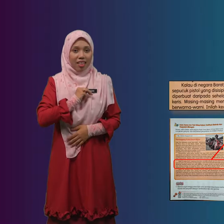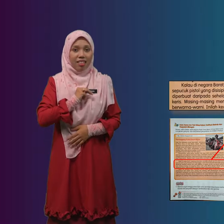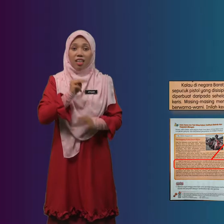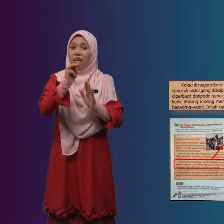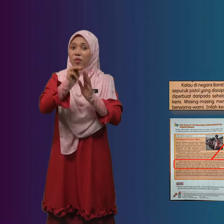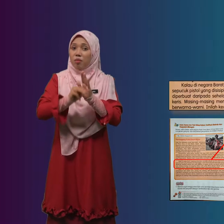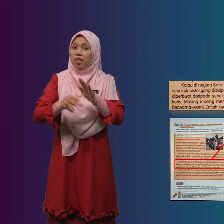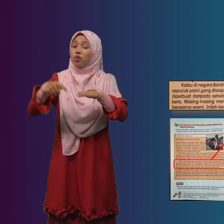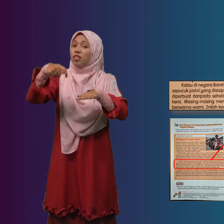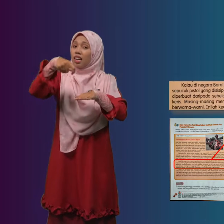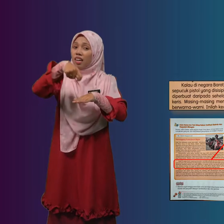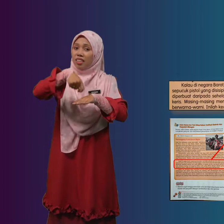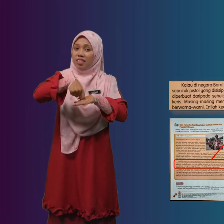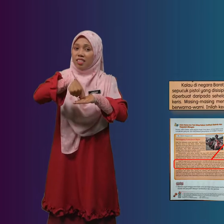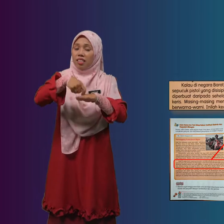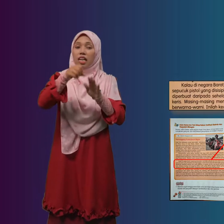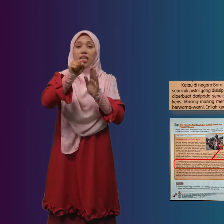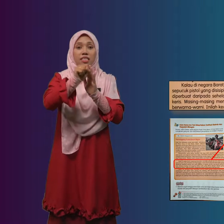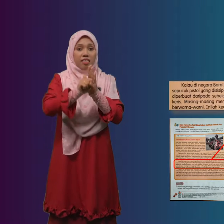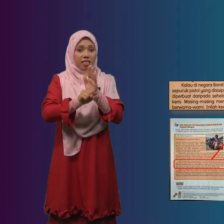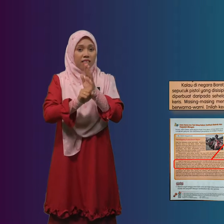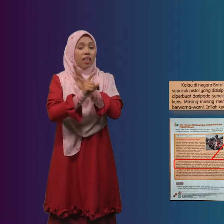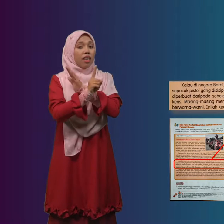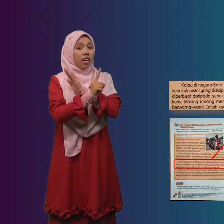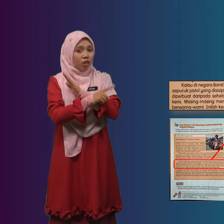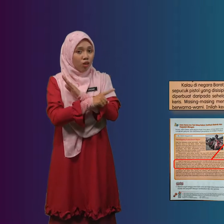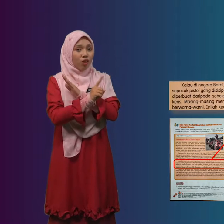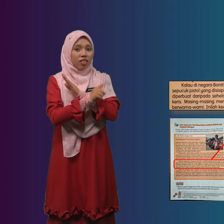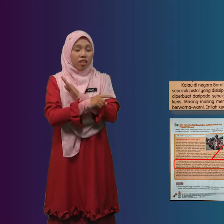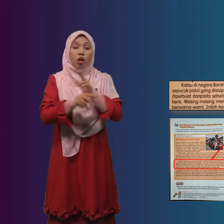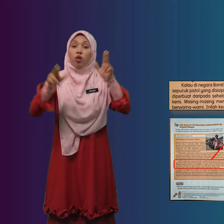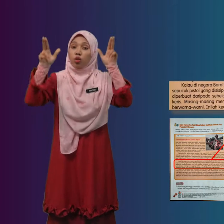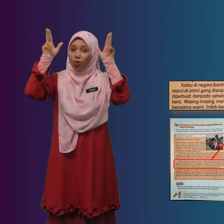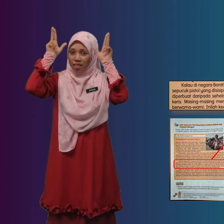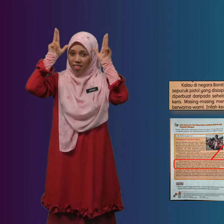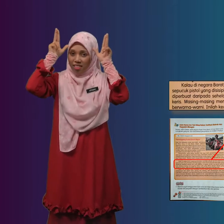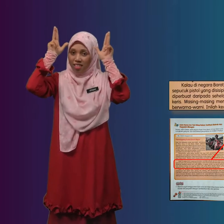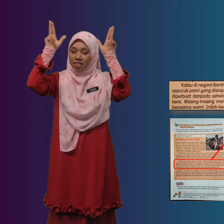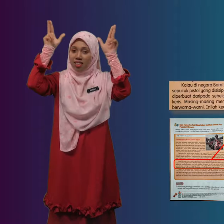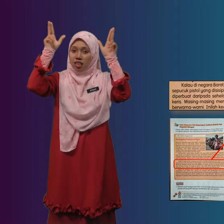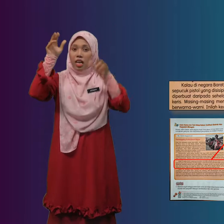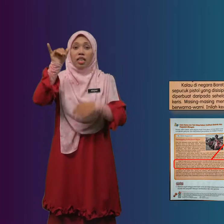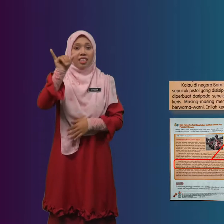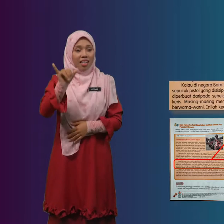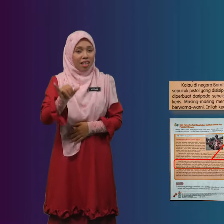Menunggang Seekor Kuda Yang